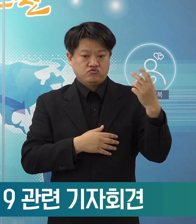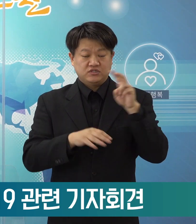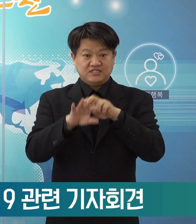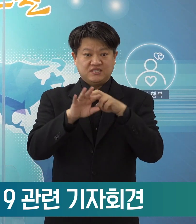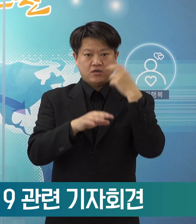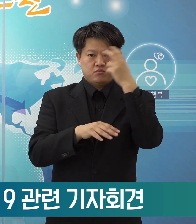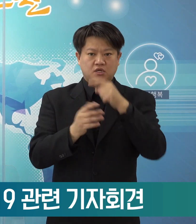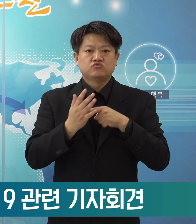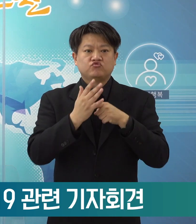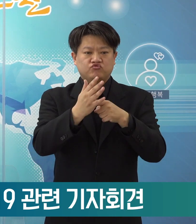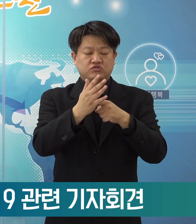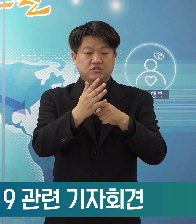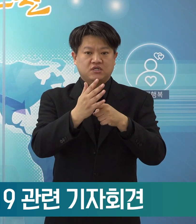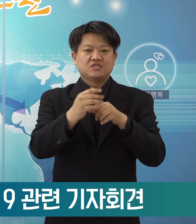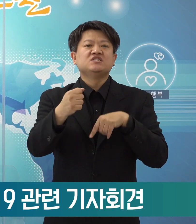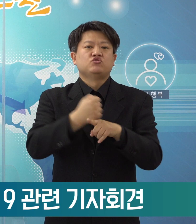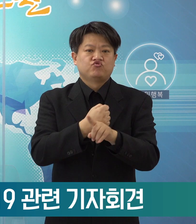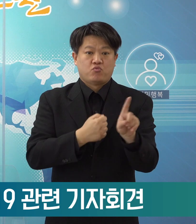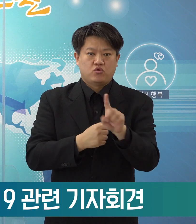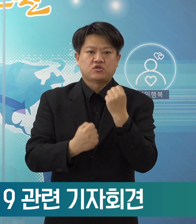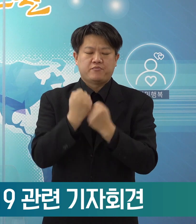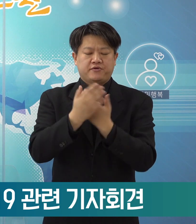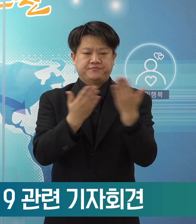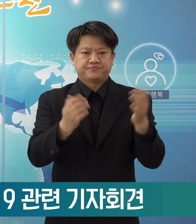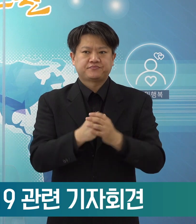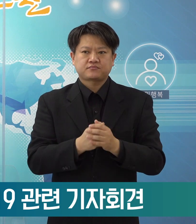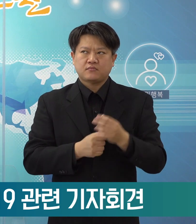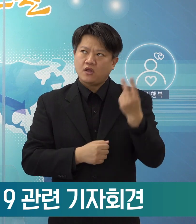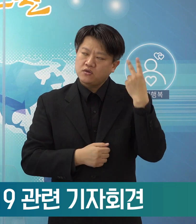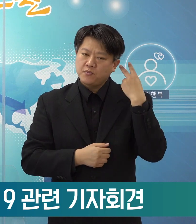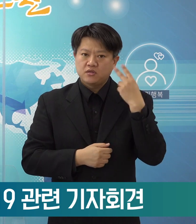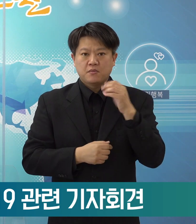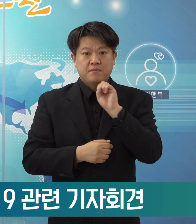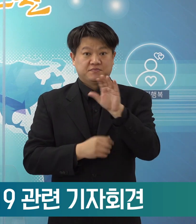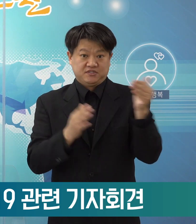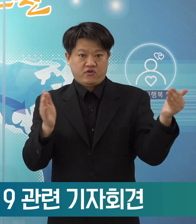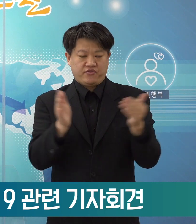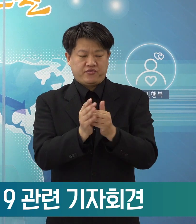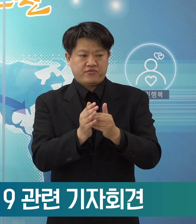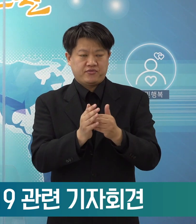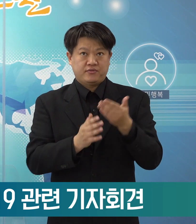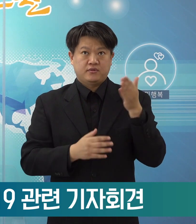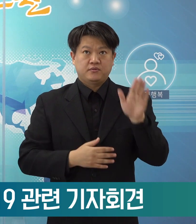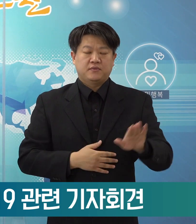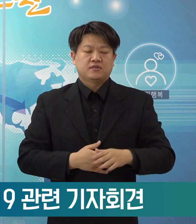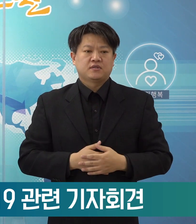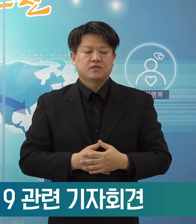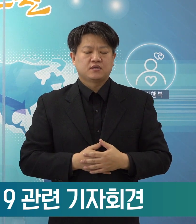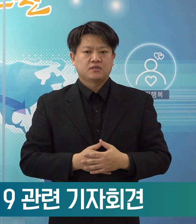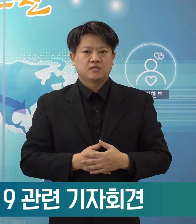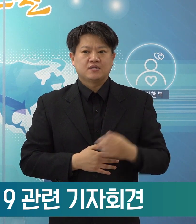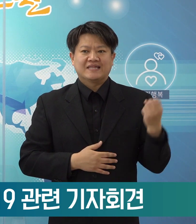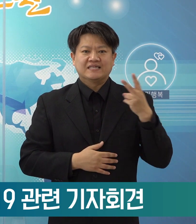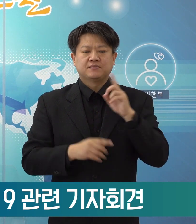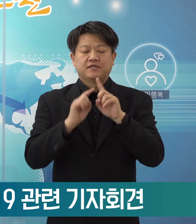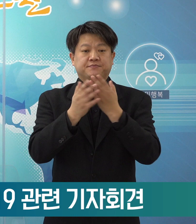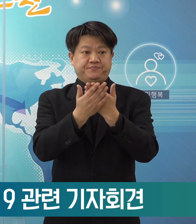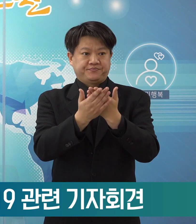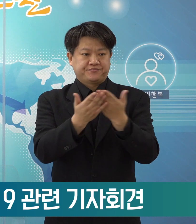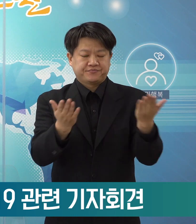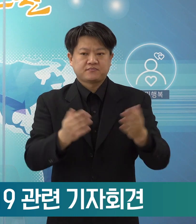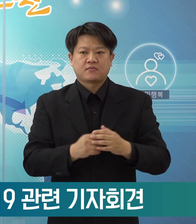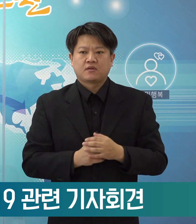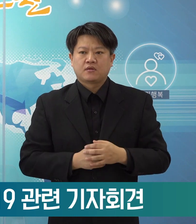추진한 계획입니다. 엊그제 제가 잠수한 말씀을 드렸지만 다시 한 번 말씀드리면